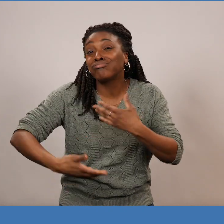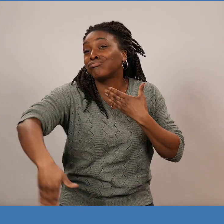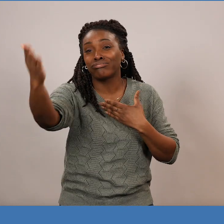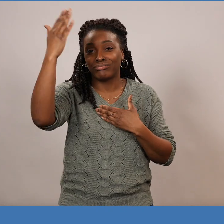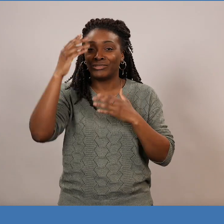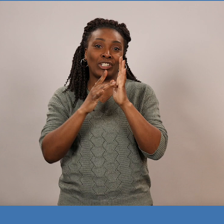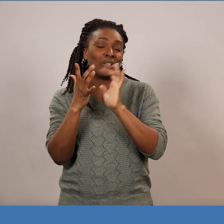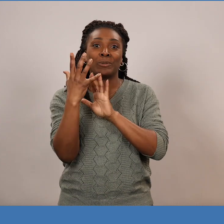après.